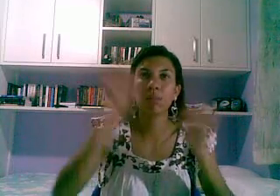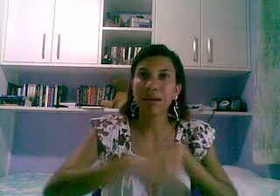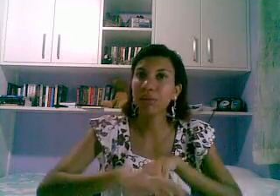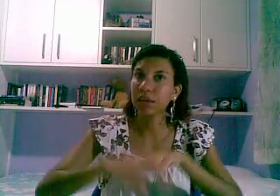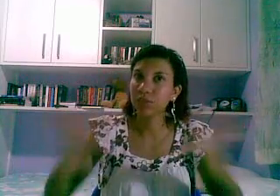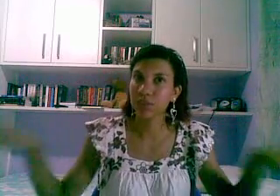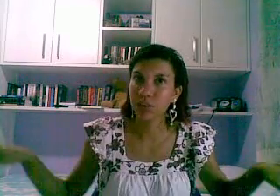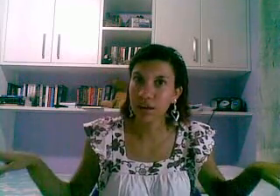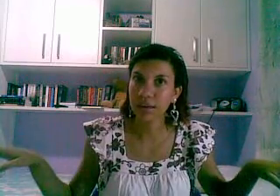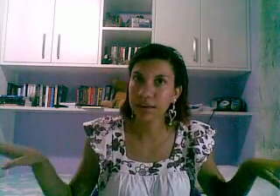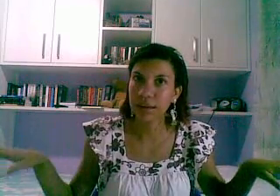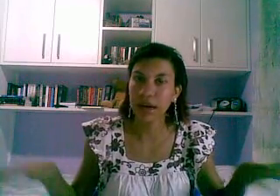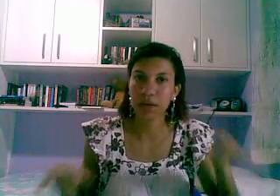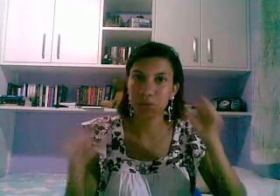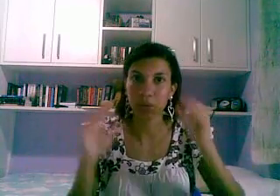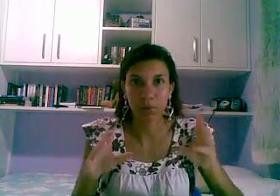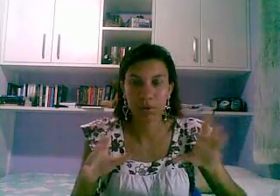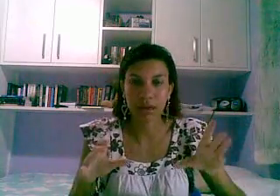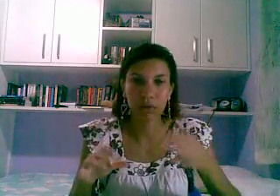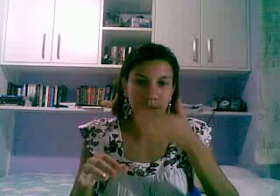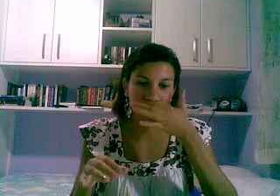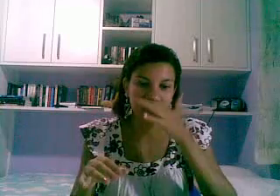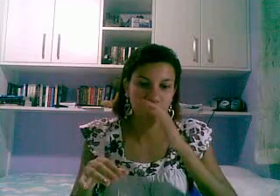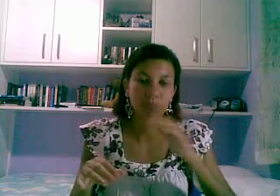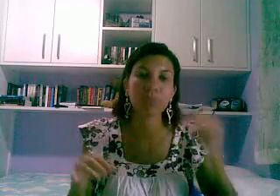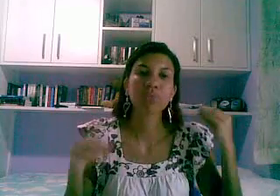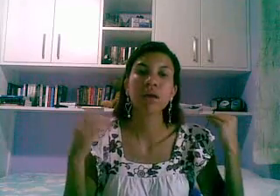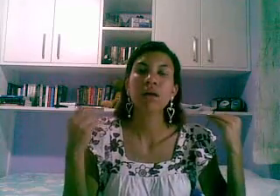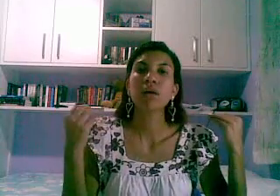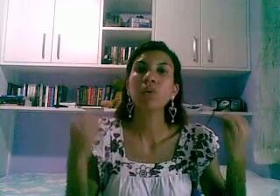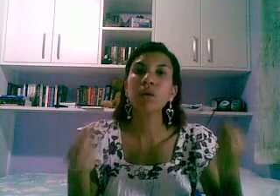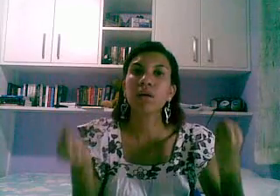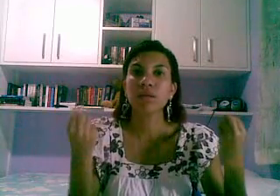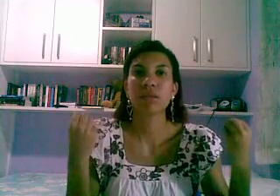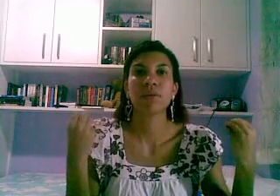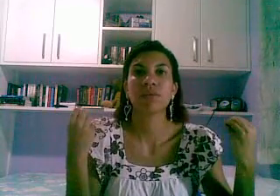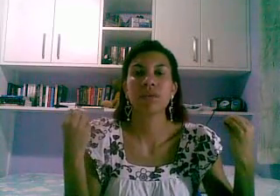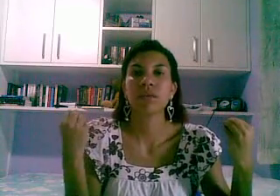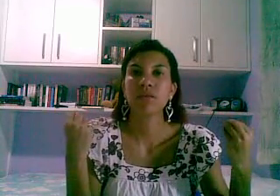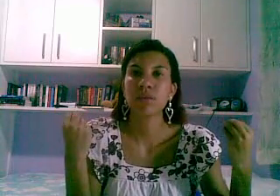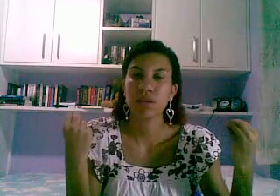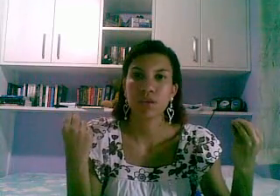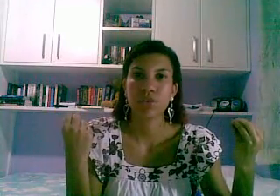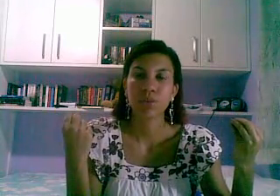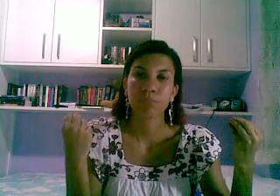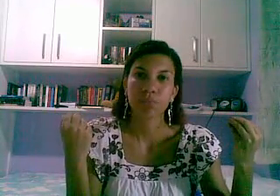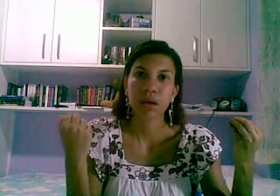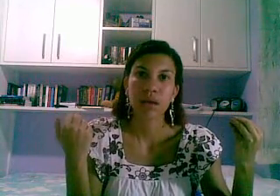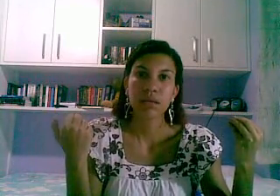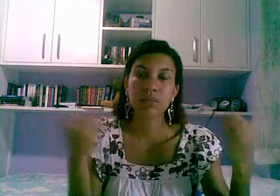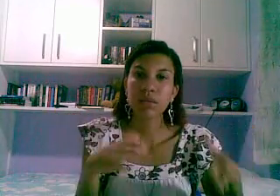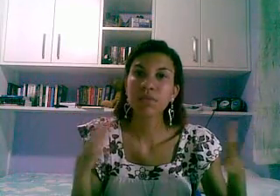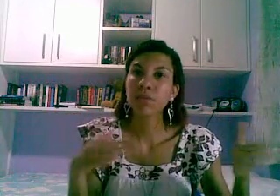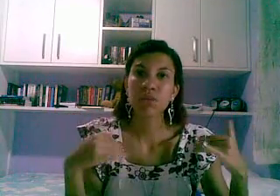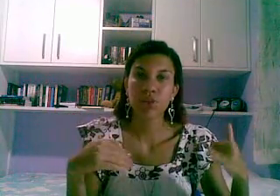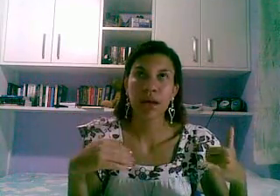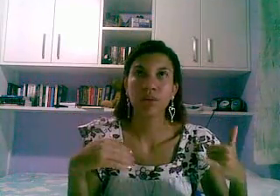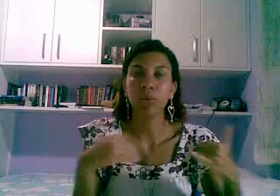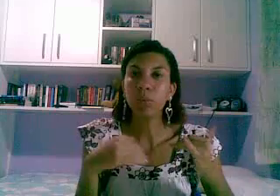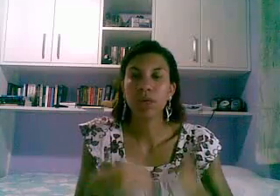formulário 3 você está clicando errado toma cuidado com isso a única coisa que vai acontecer é o seguinte se você for sorteado num